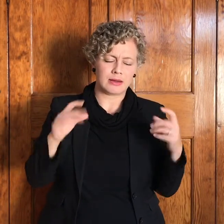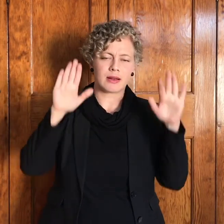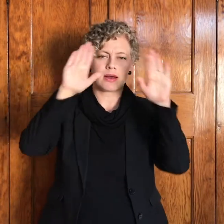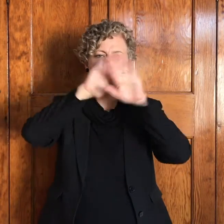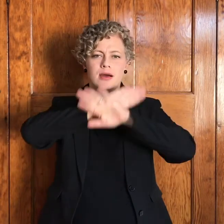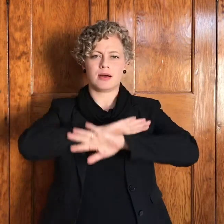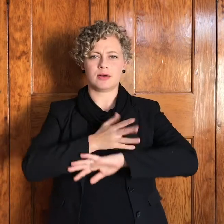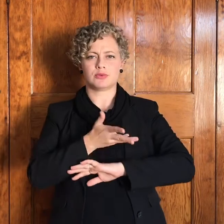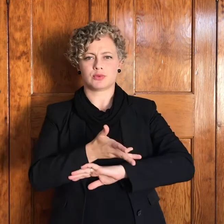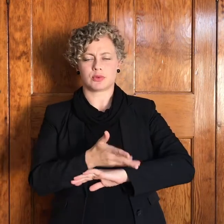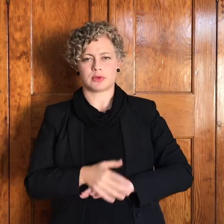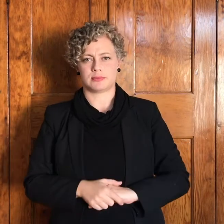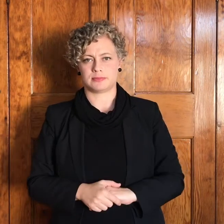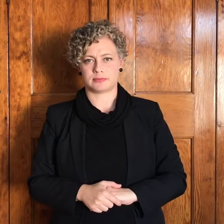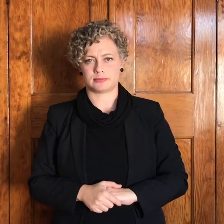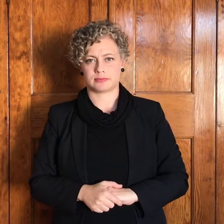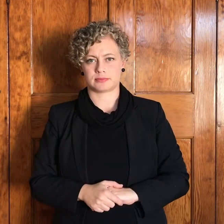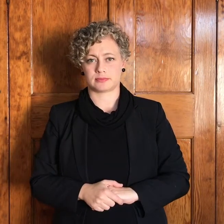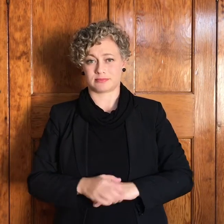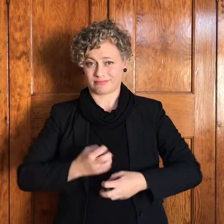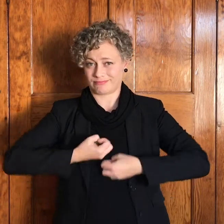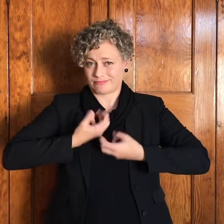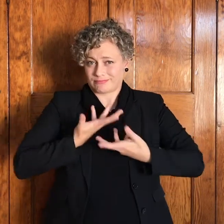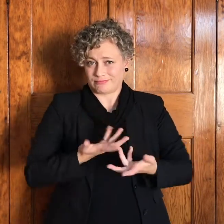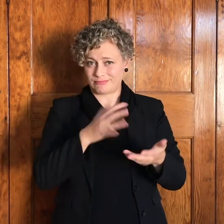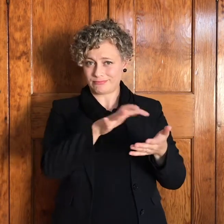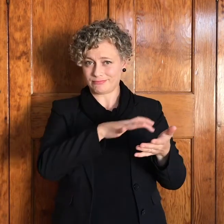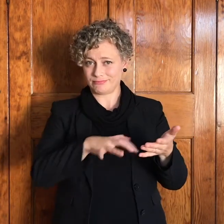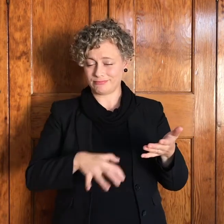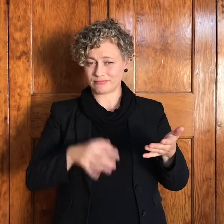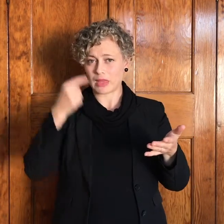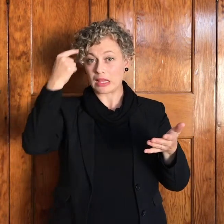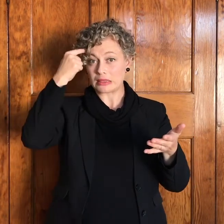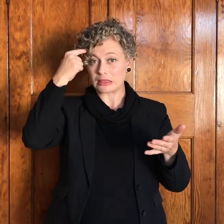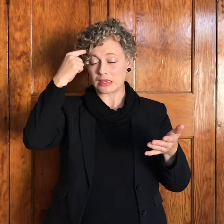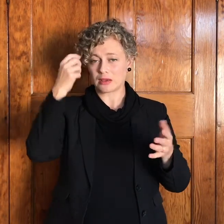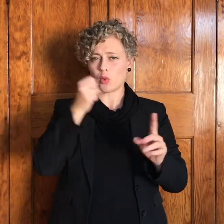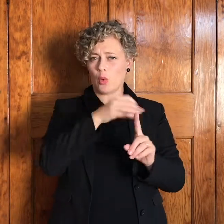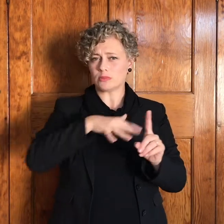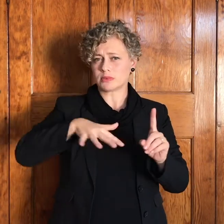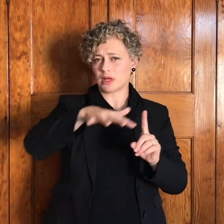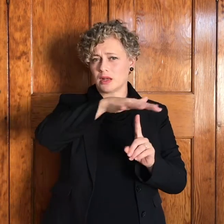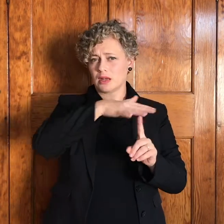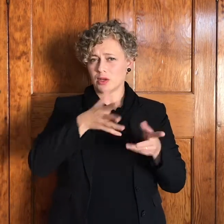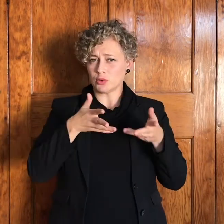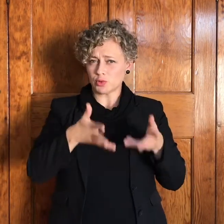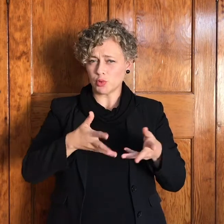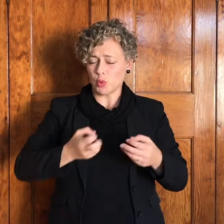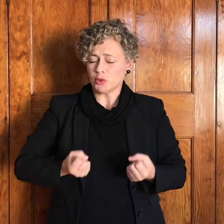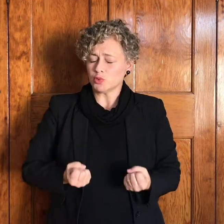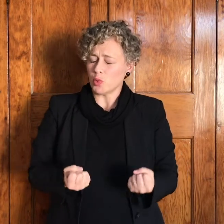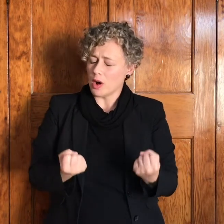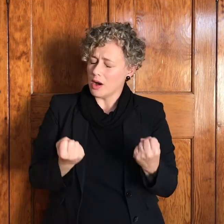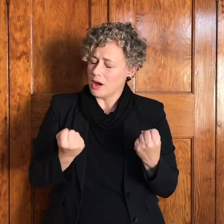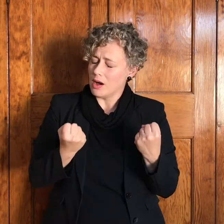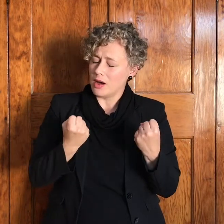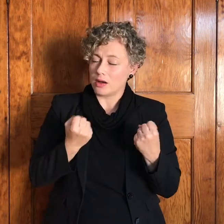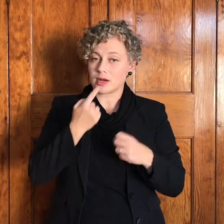kan jy in sylke donkers waarom standig jy sê ek het iets van god beleef die eerste is makkelijk